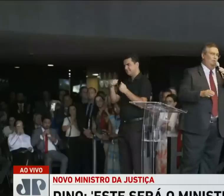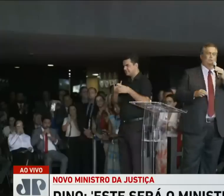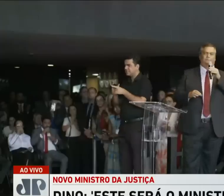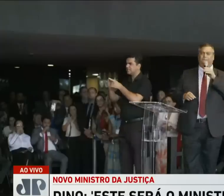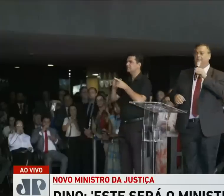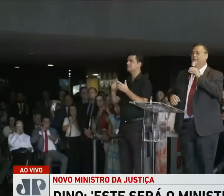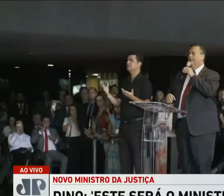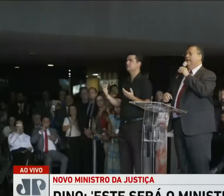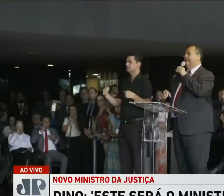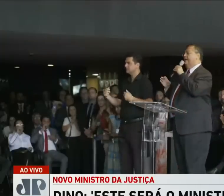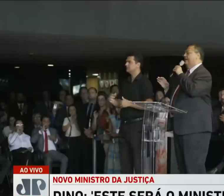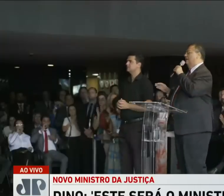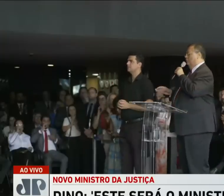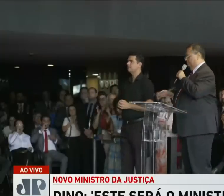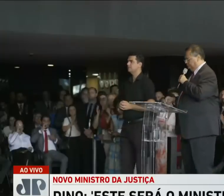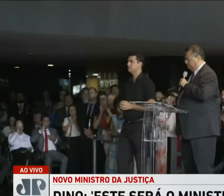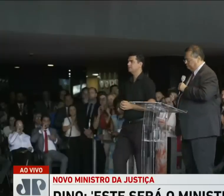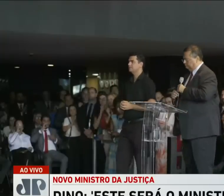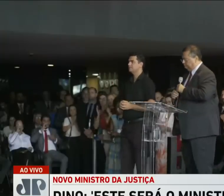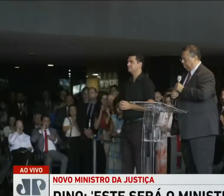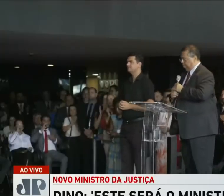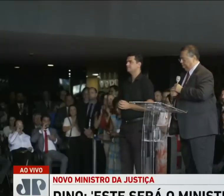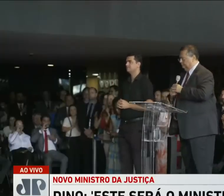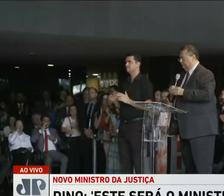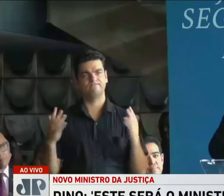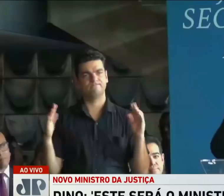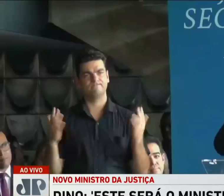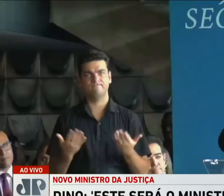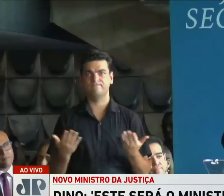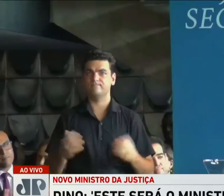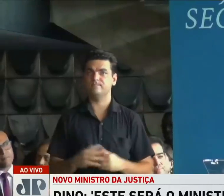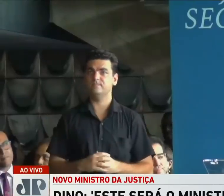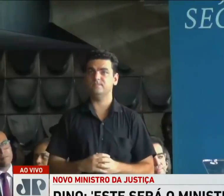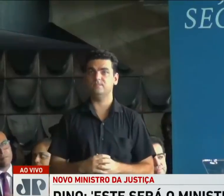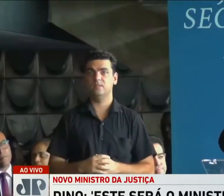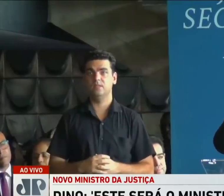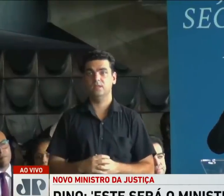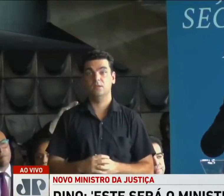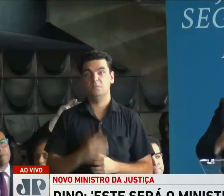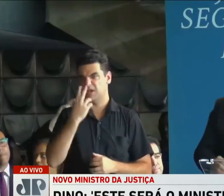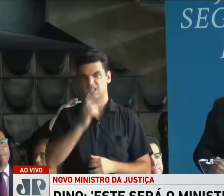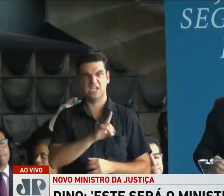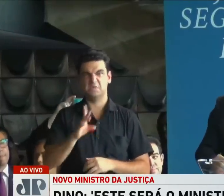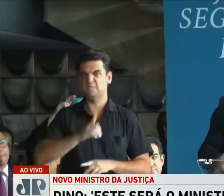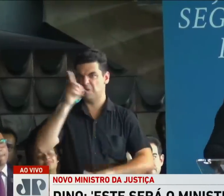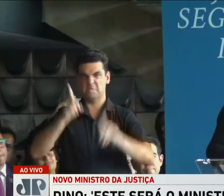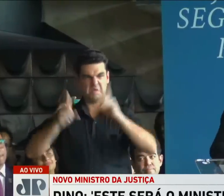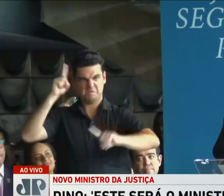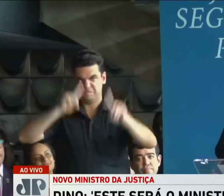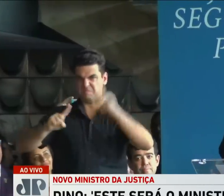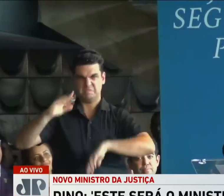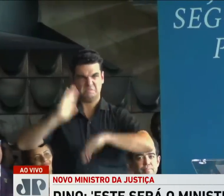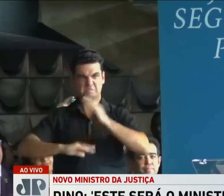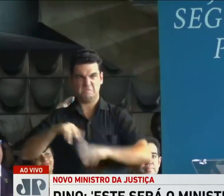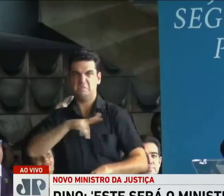pelo diálogo. Em que cada um exerce o seu plexo de